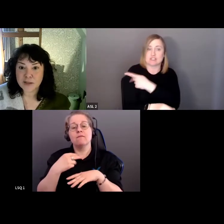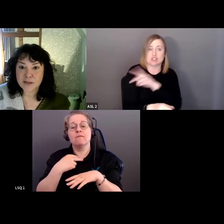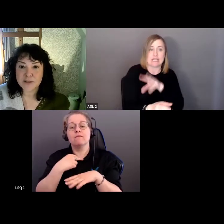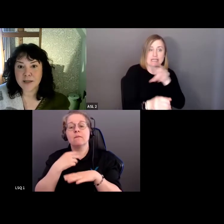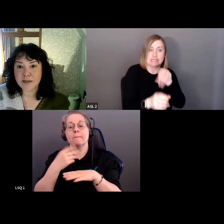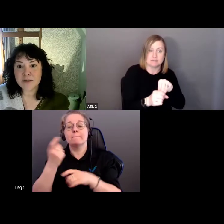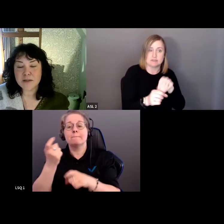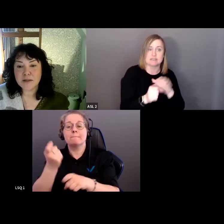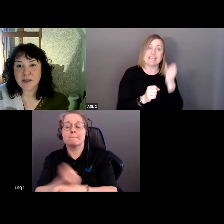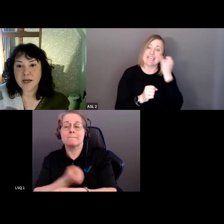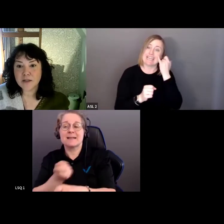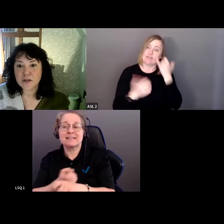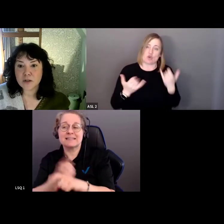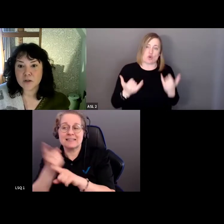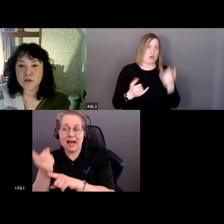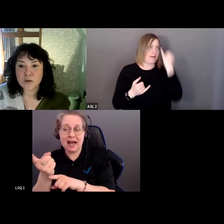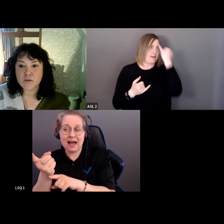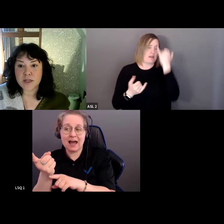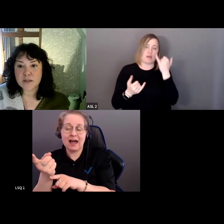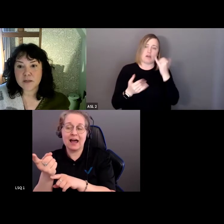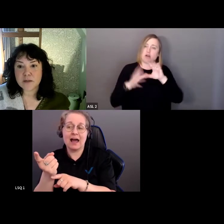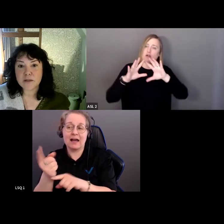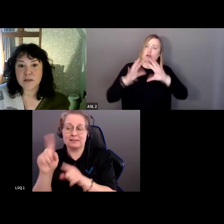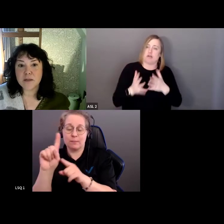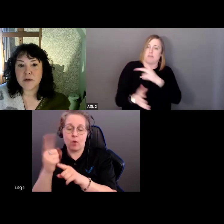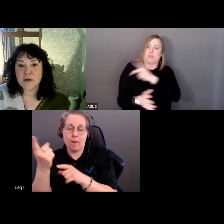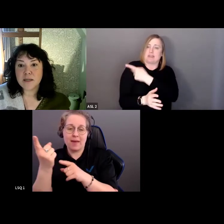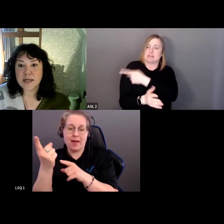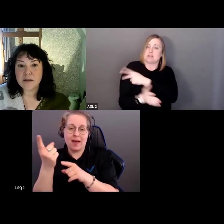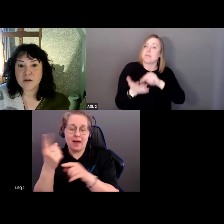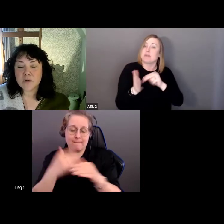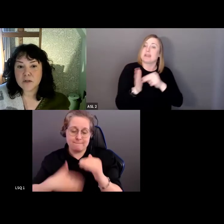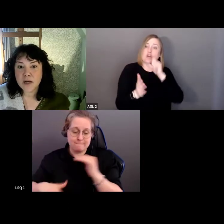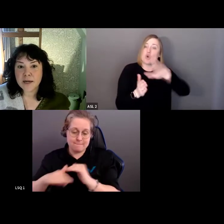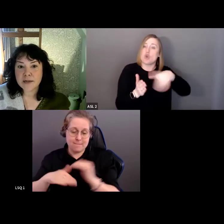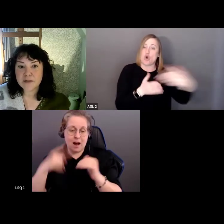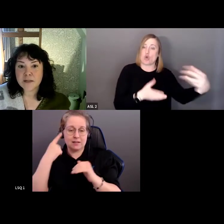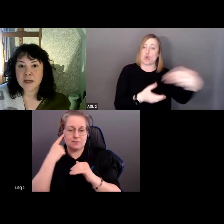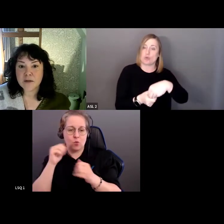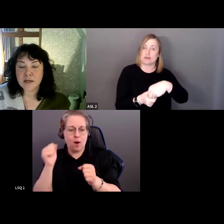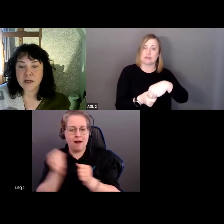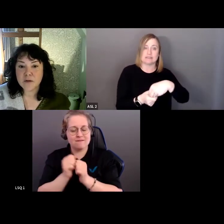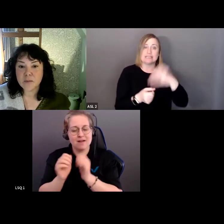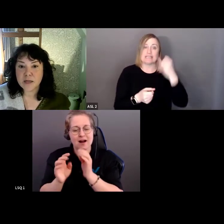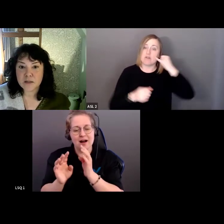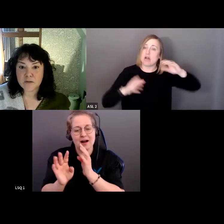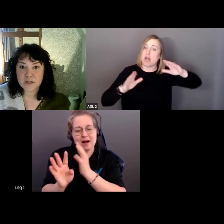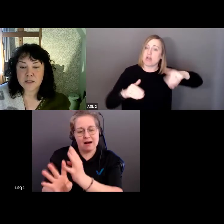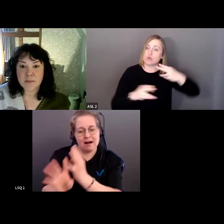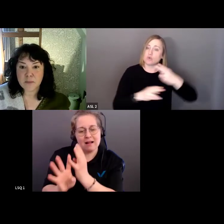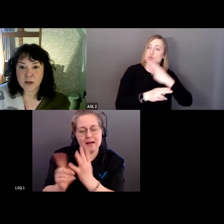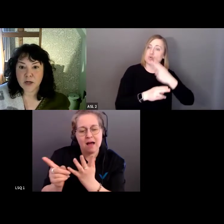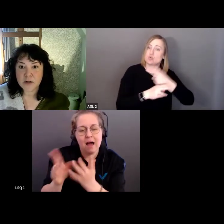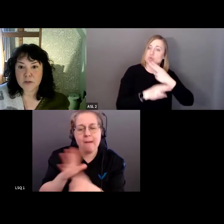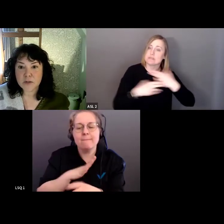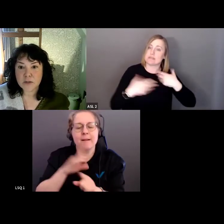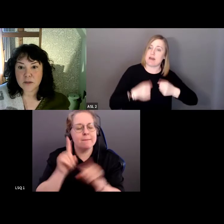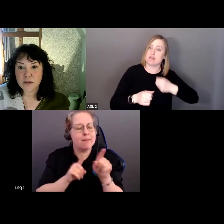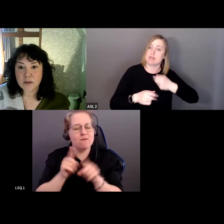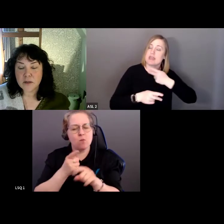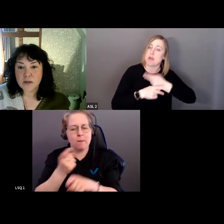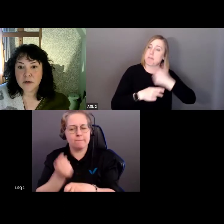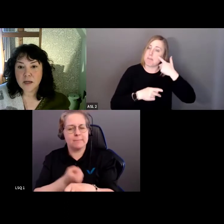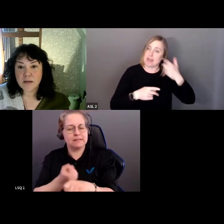'engagement avec le patient. Mais il y a quand même des voies qui sont